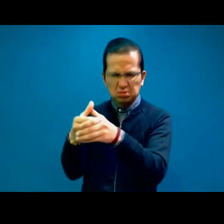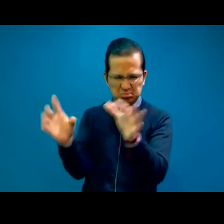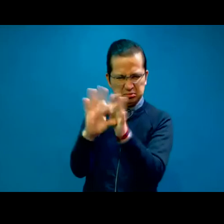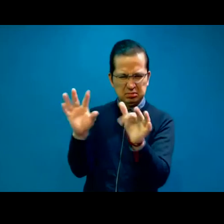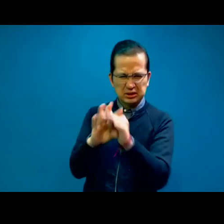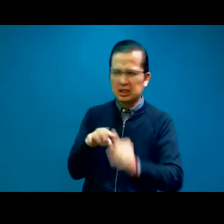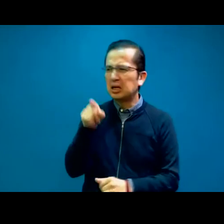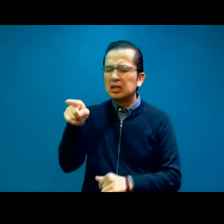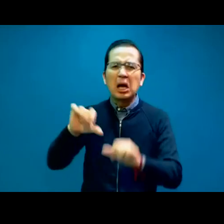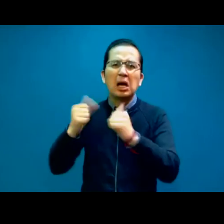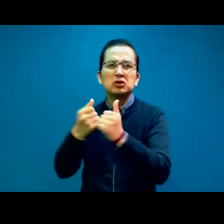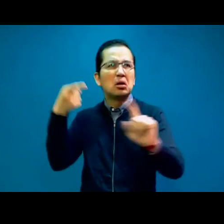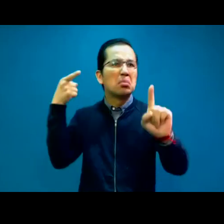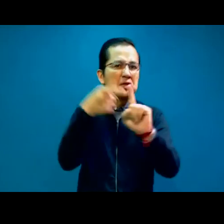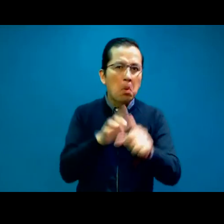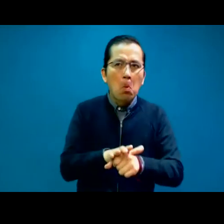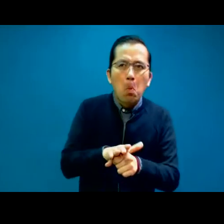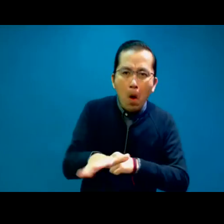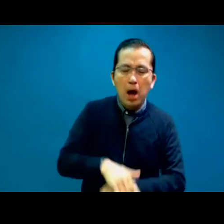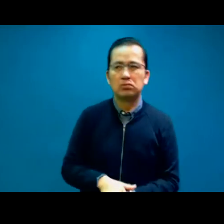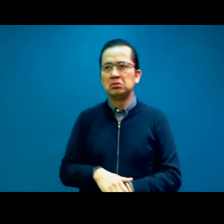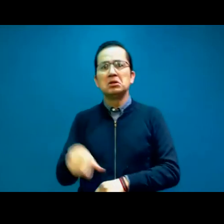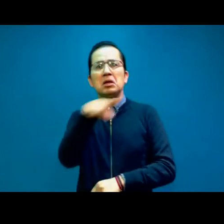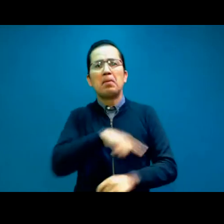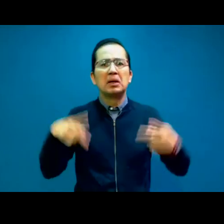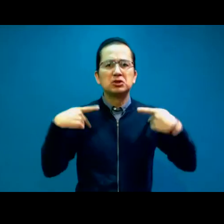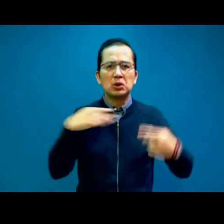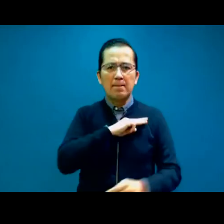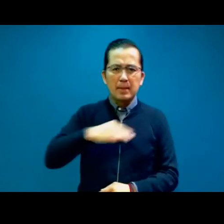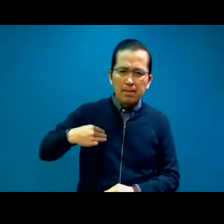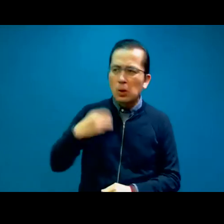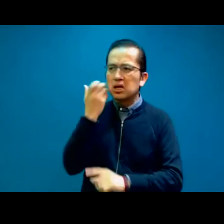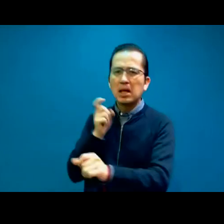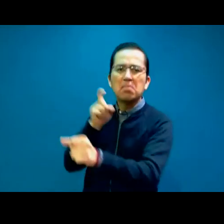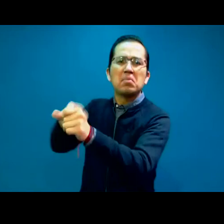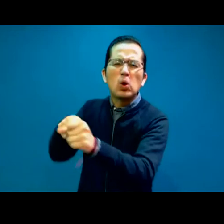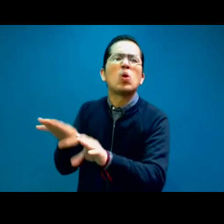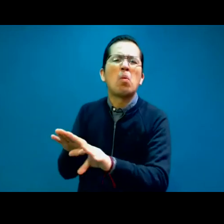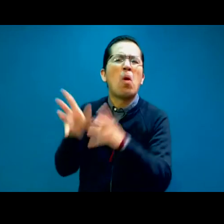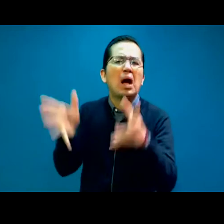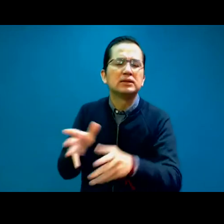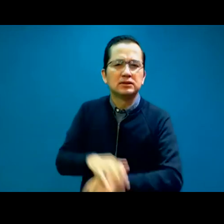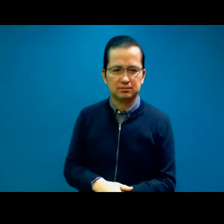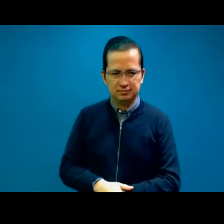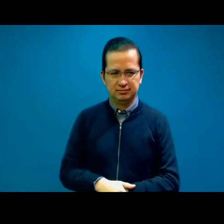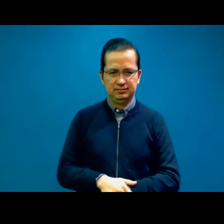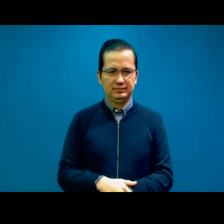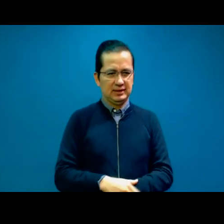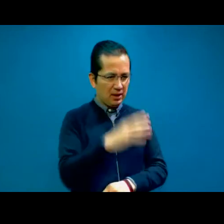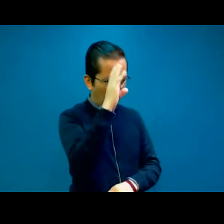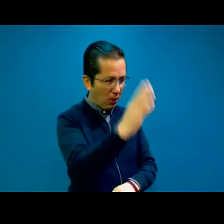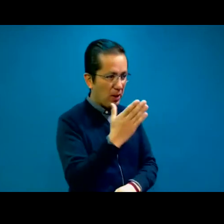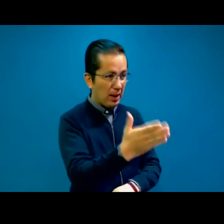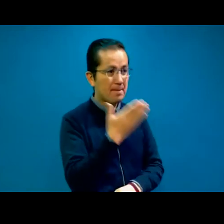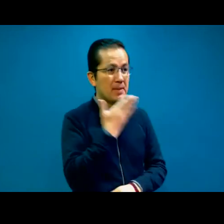futuros miembros supieran de ustedes para acercarse. Bienvenida. Hola, bienvenidos a todos. Gracias